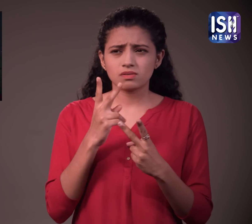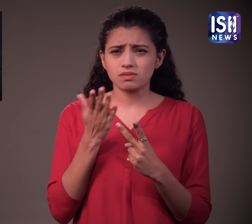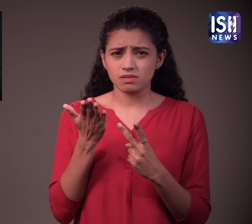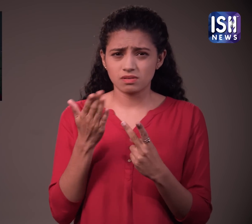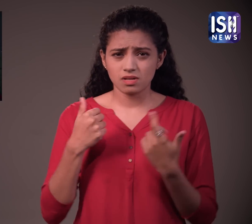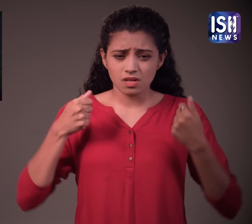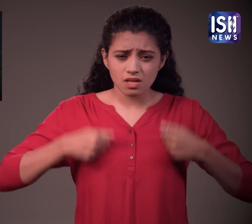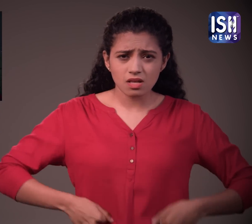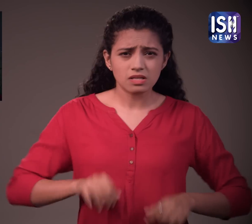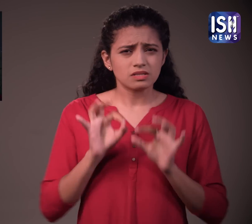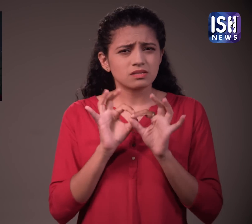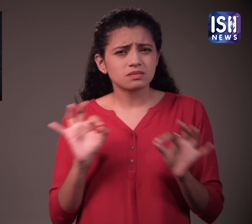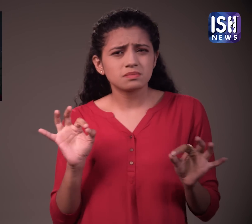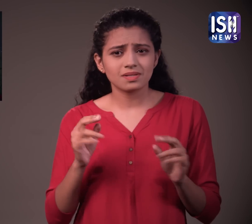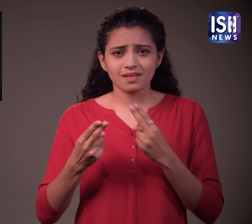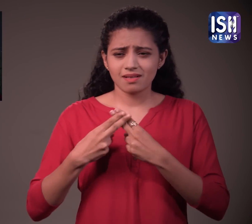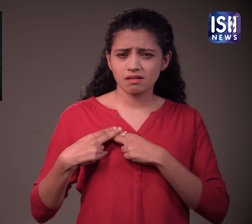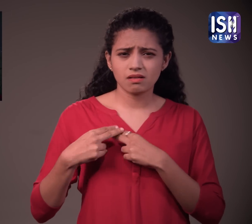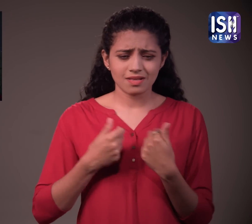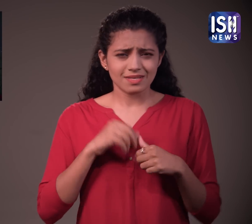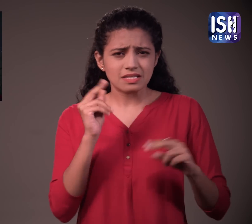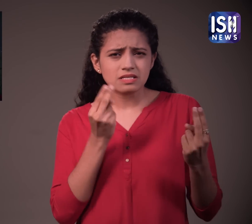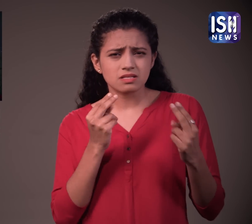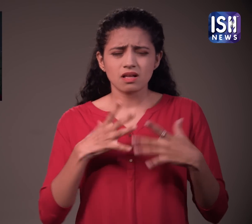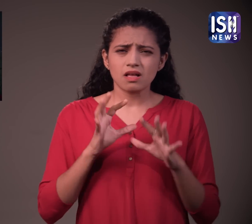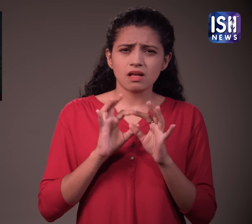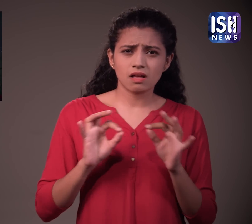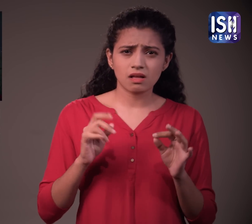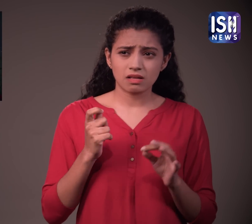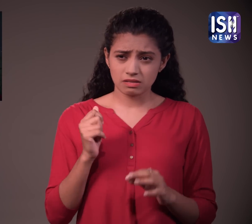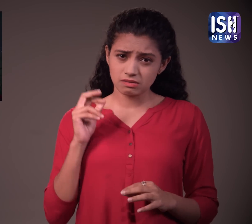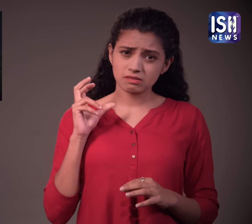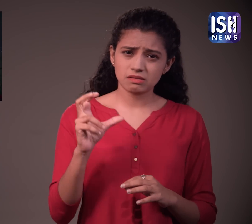ब्रैंड को काफी ट्रोल किया गया।